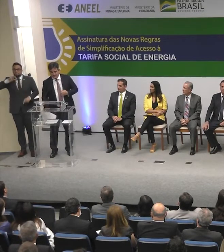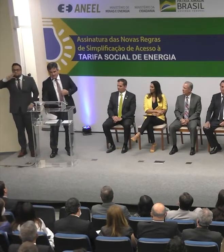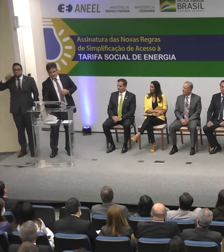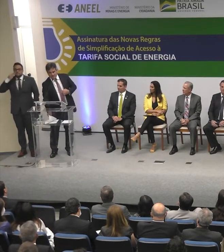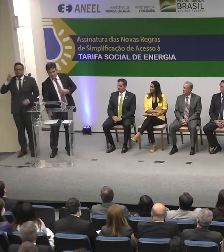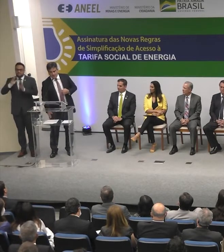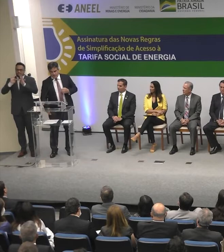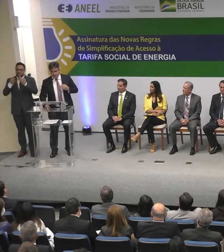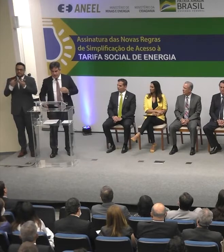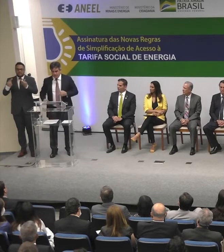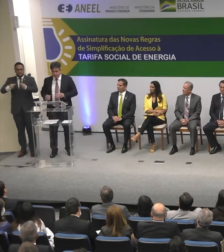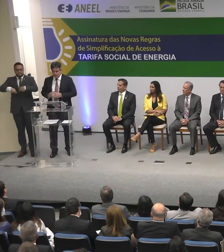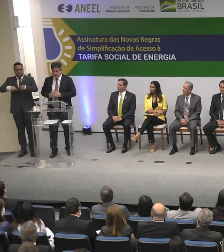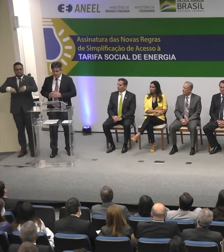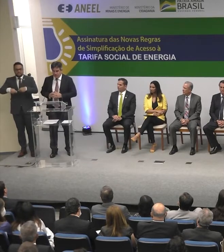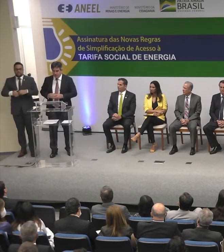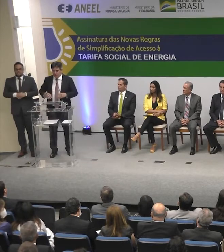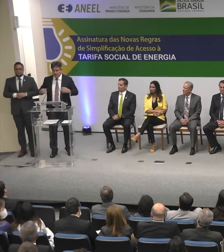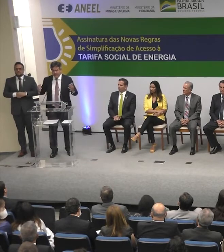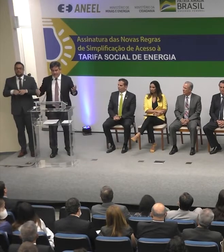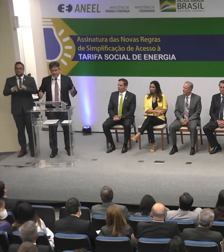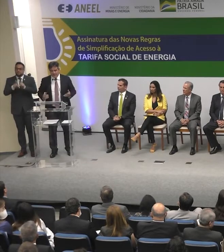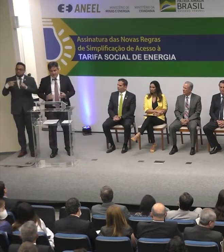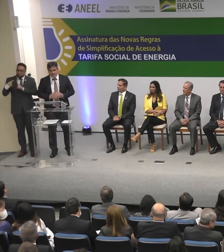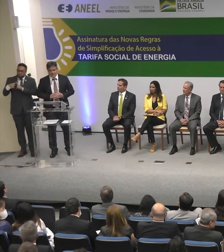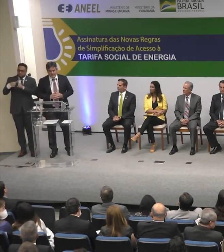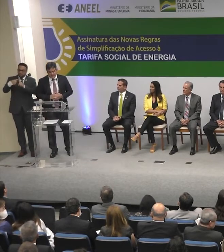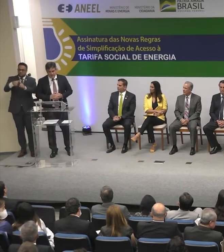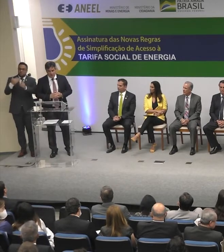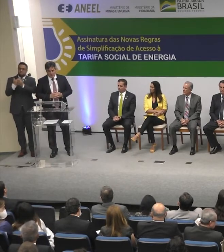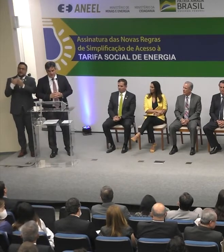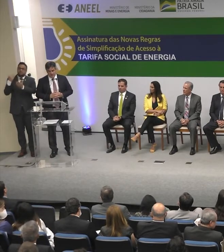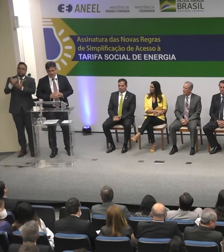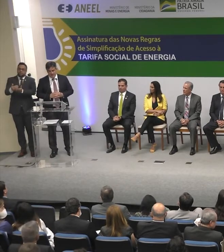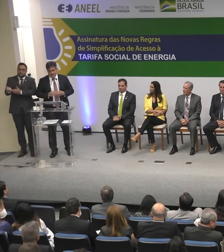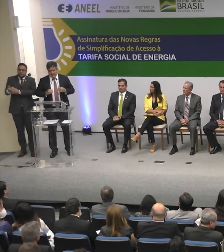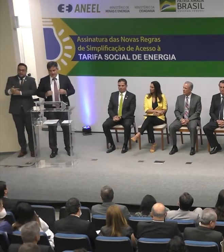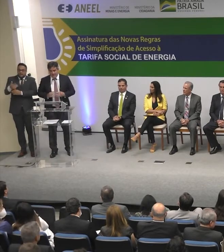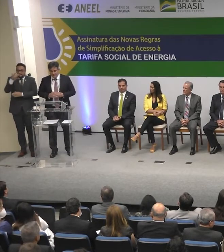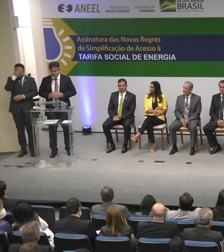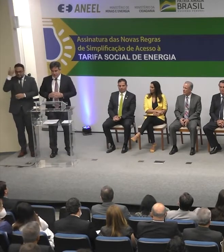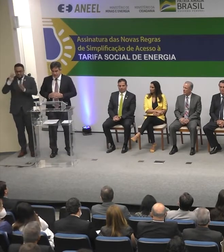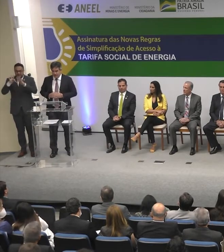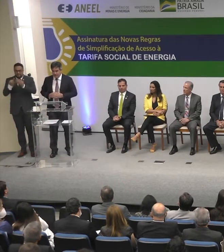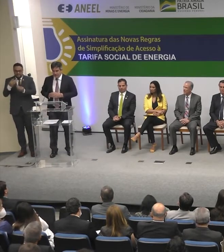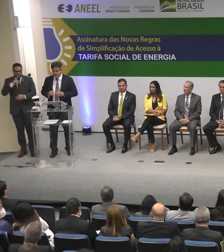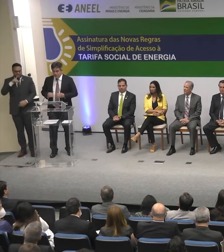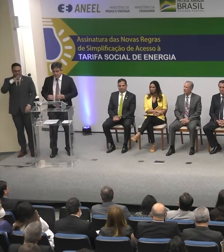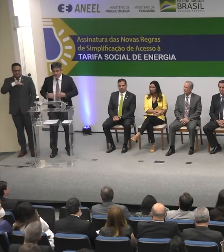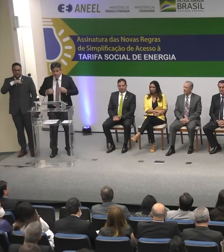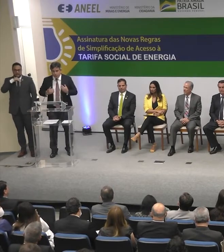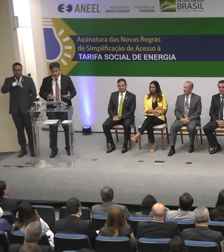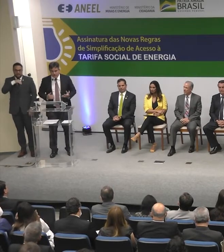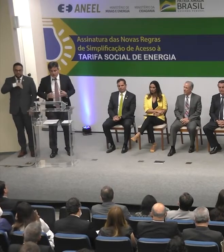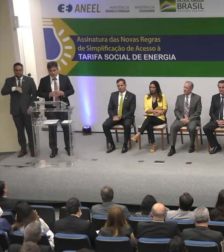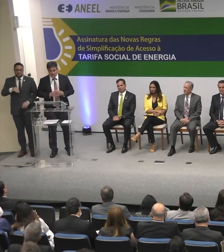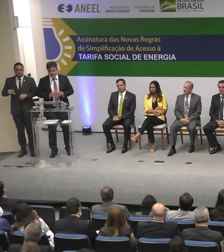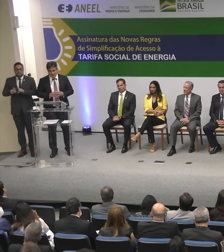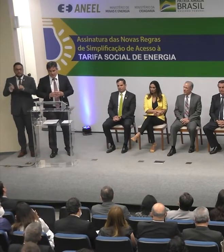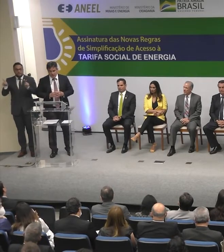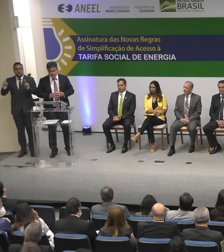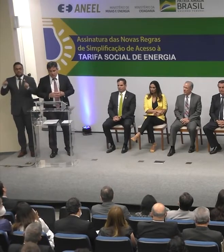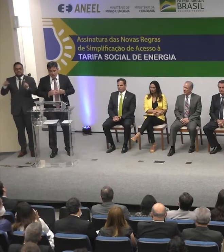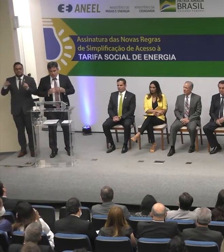precisam. Os efeitos positivos vão muito além das famílias que recebem o auxílio. A tarifa social faz o dinheiro circular nos